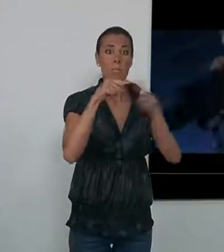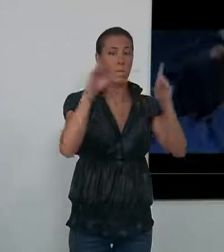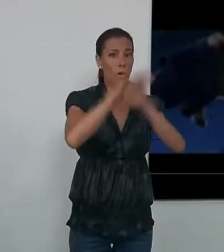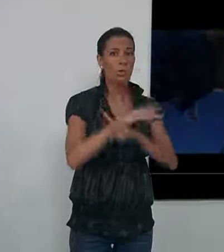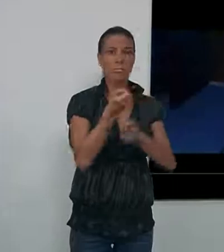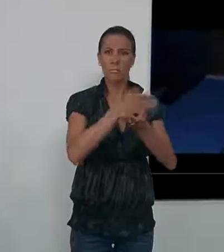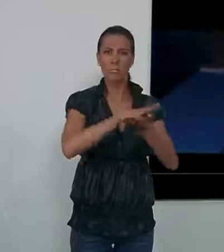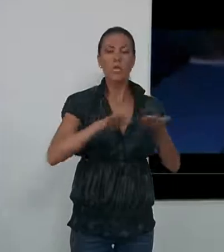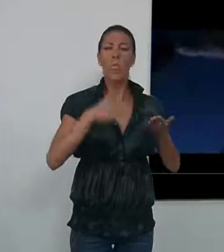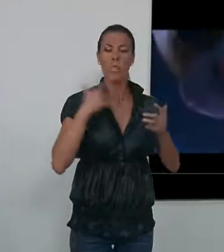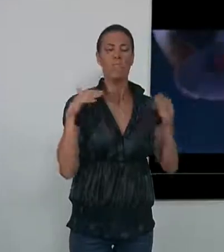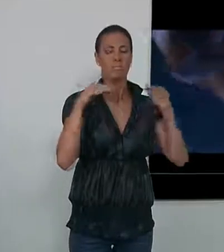gratuita y aforo ilimitado.